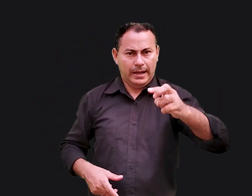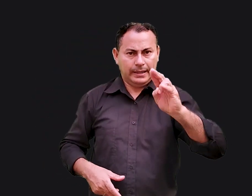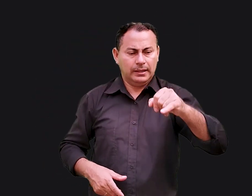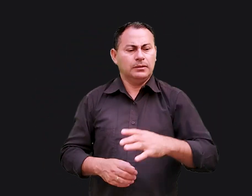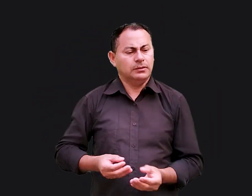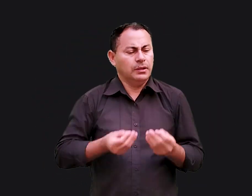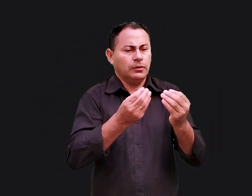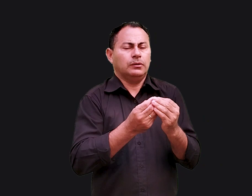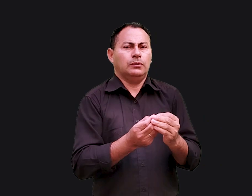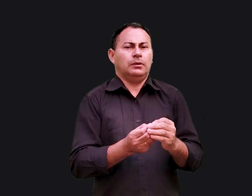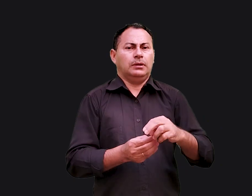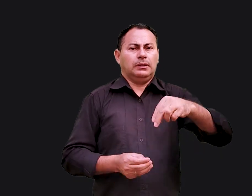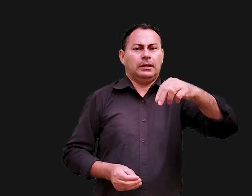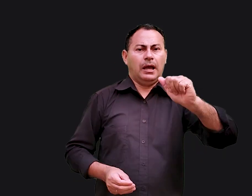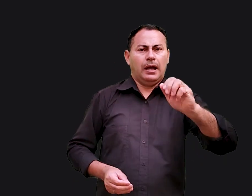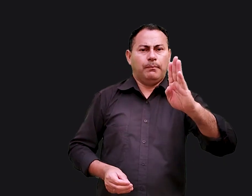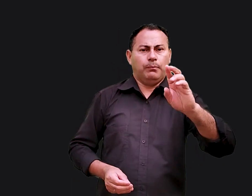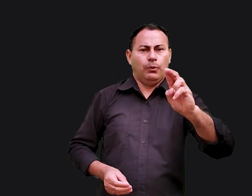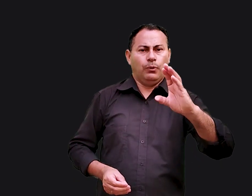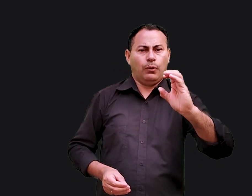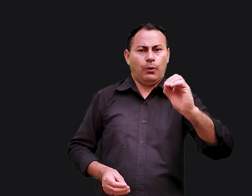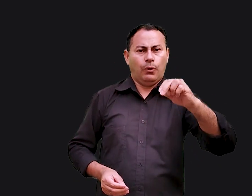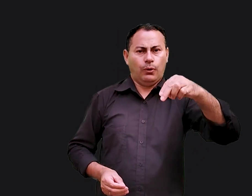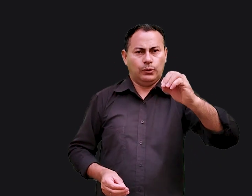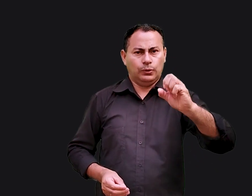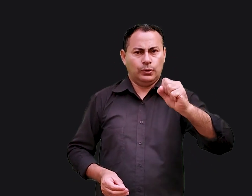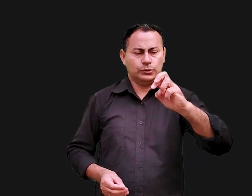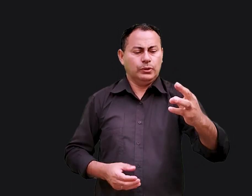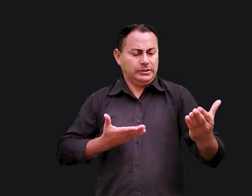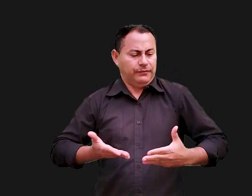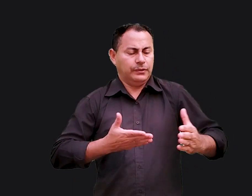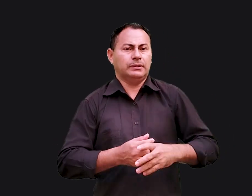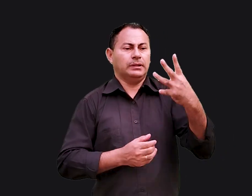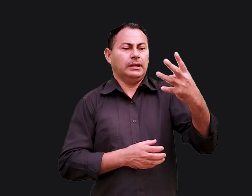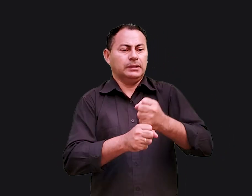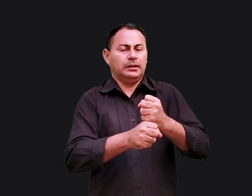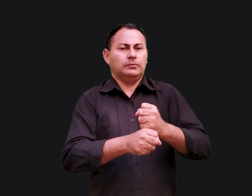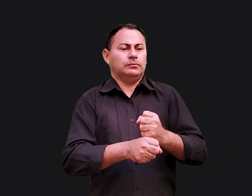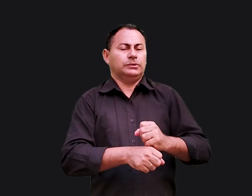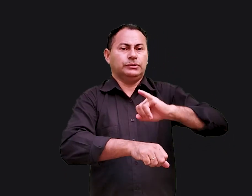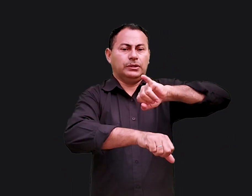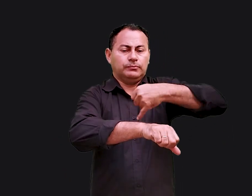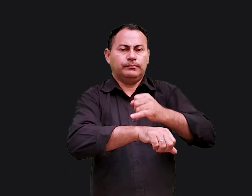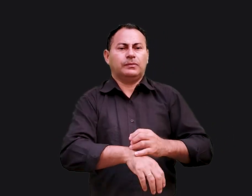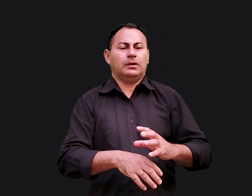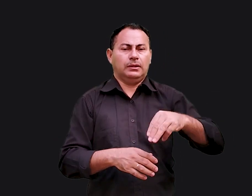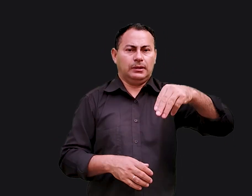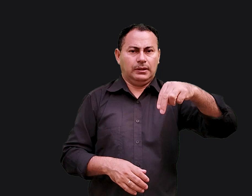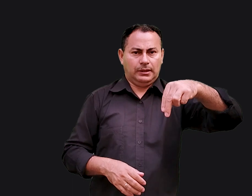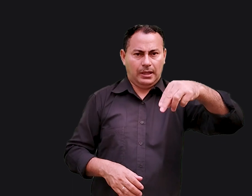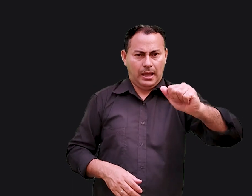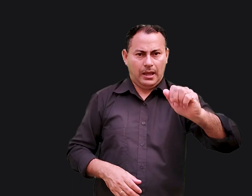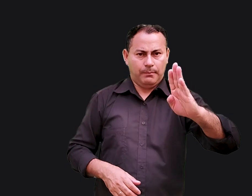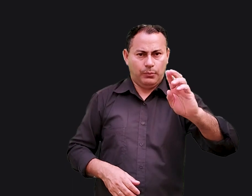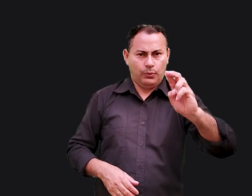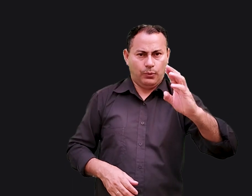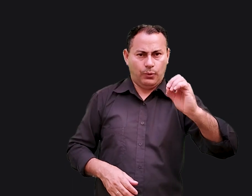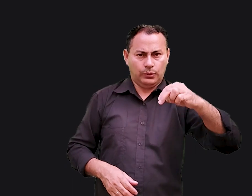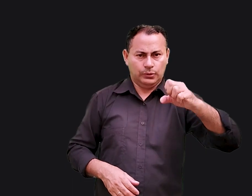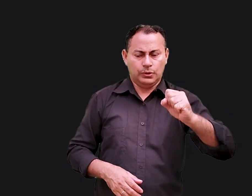rendeu ao exército de Nabucodonosor e o serviu em Jerusalém por três anos. Quando Nabucodonosor conquistou Jerusalém, os exércitos